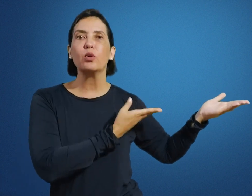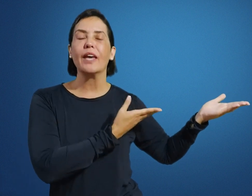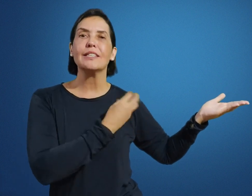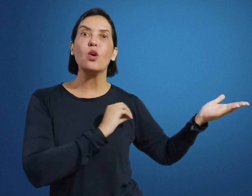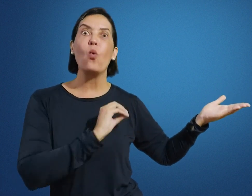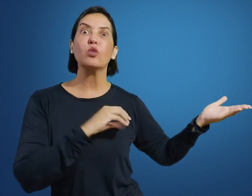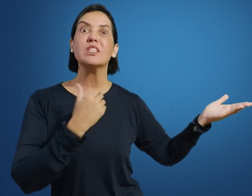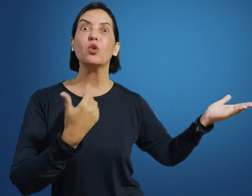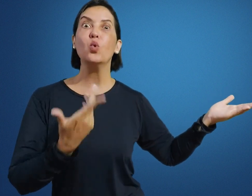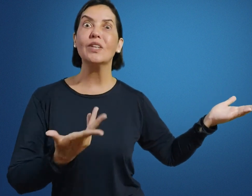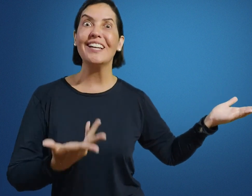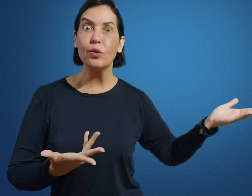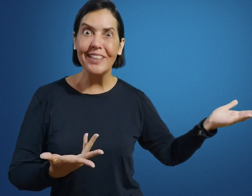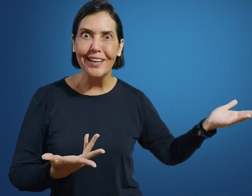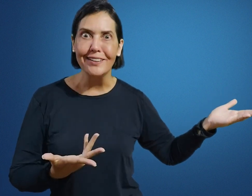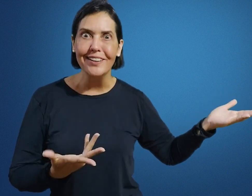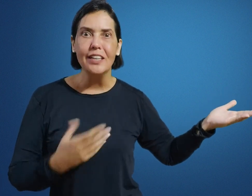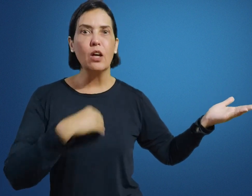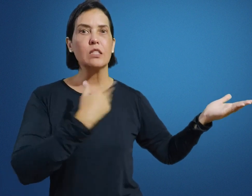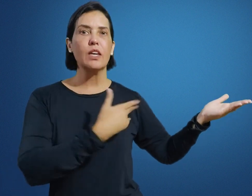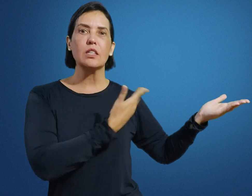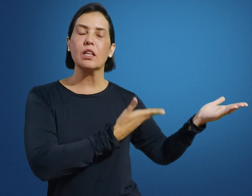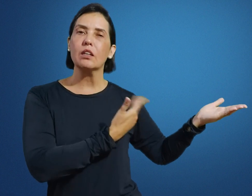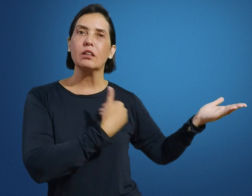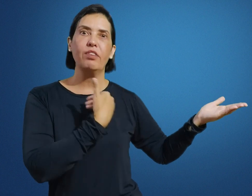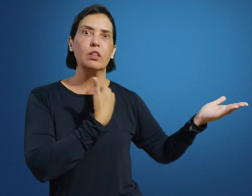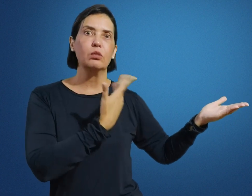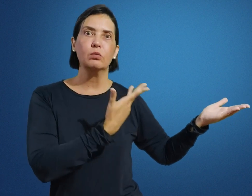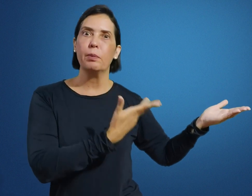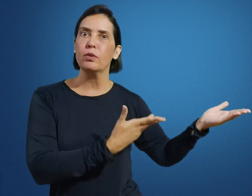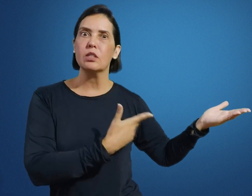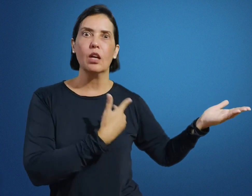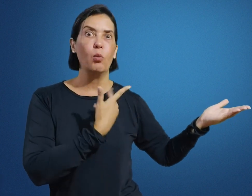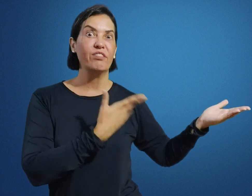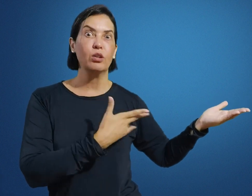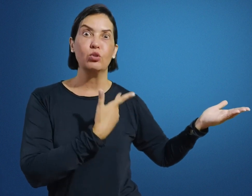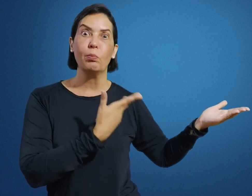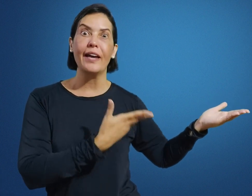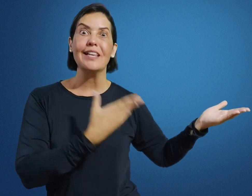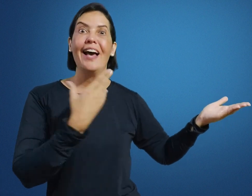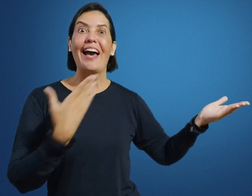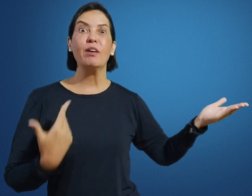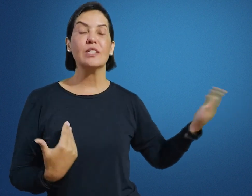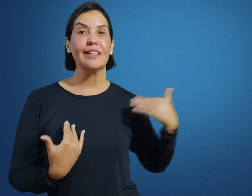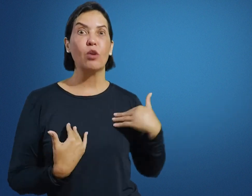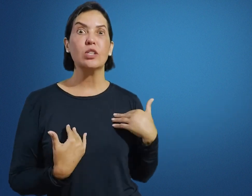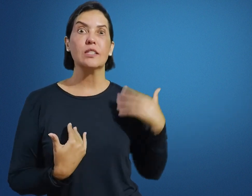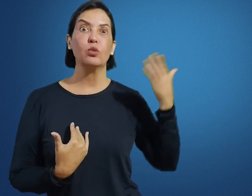português enquanto segunda língua dele. Então, às vezes, a escrita dele está faltando uma preposição, uma vírgula e tudo mais, cabe a você estar utilizando